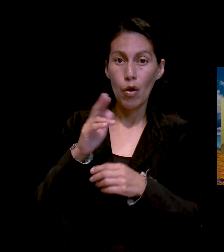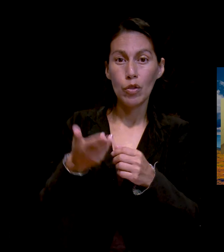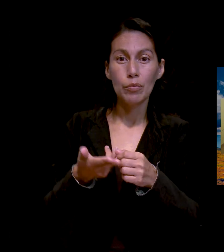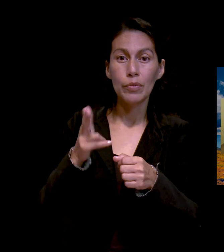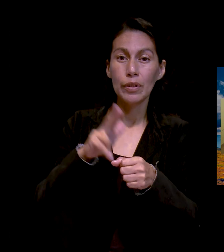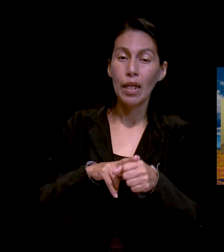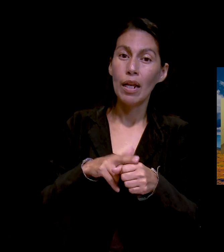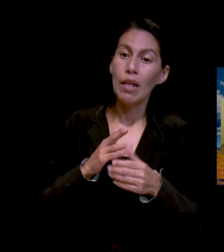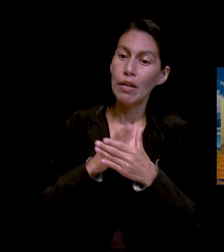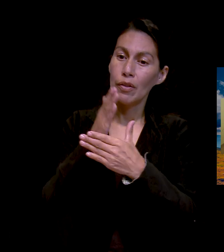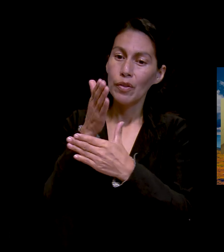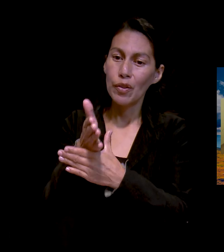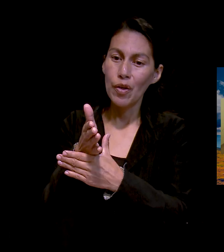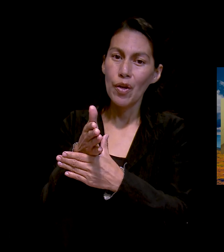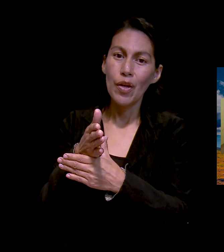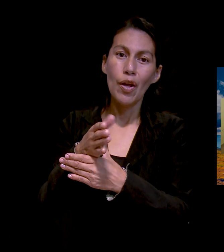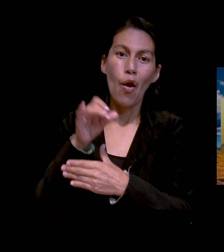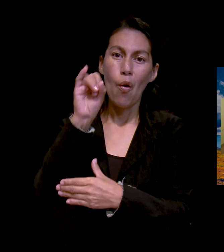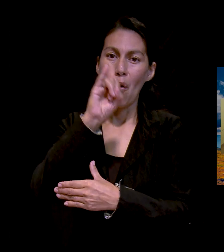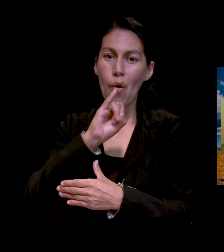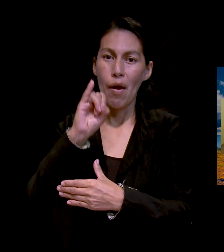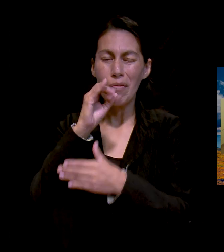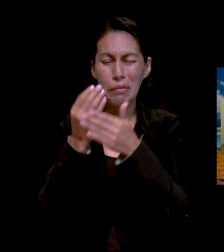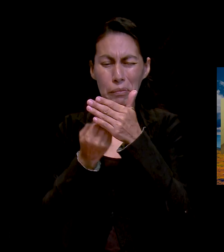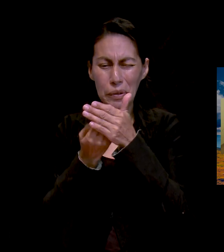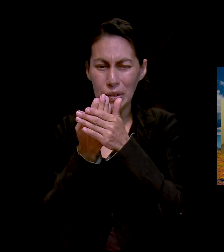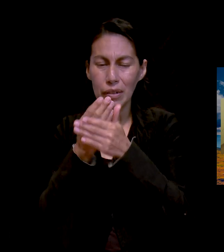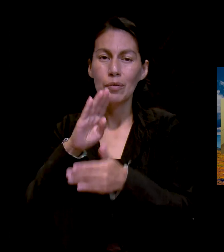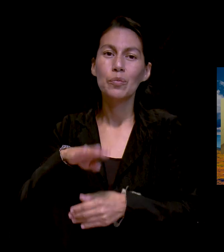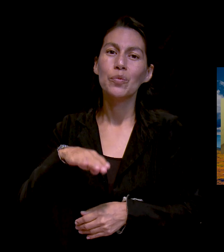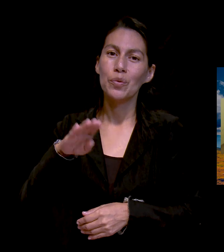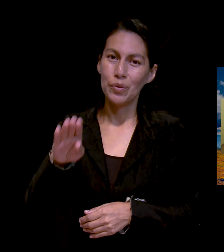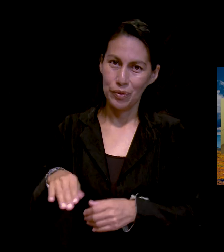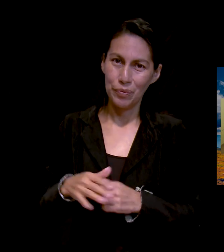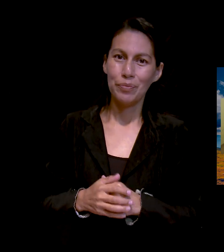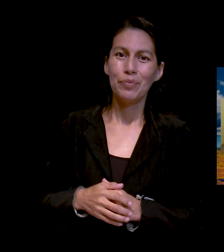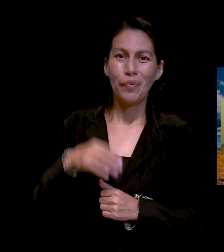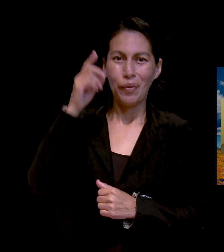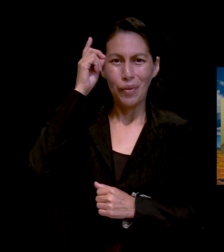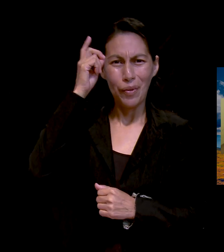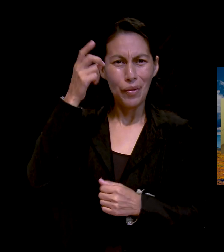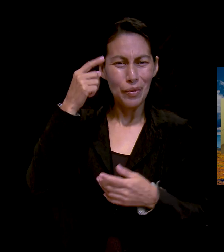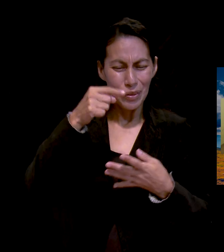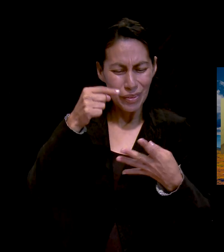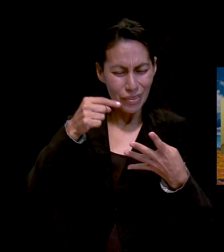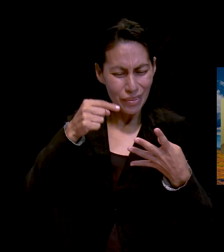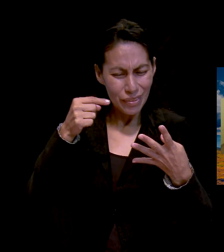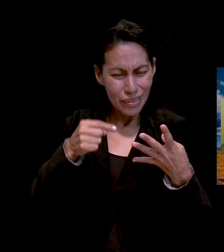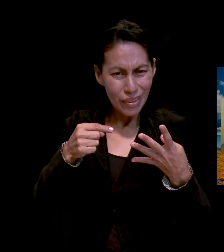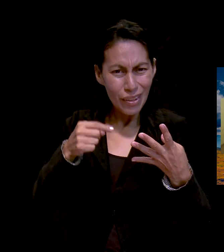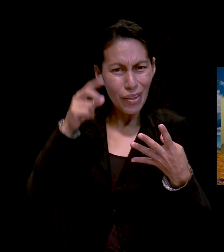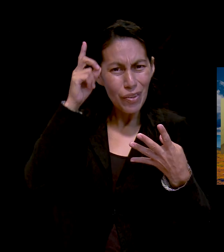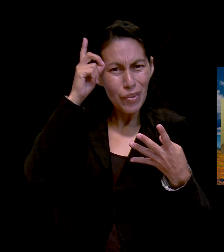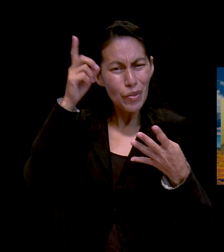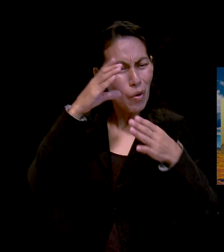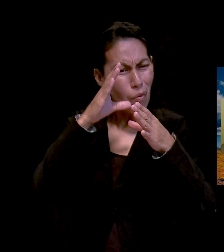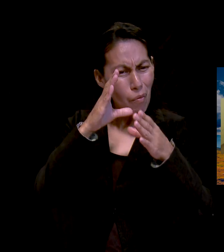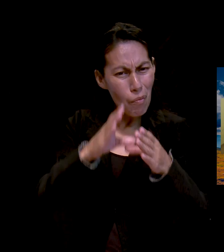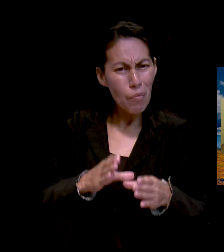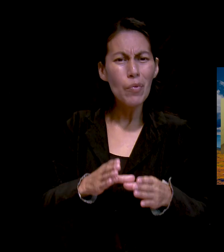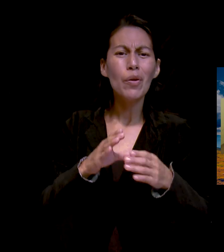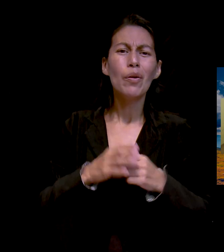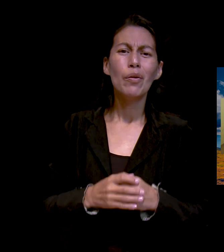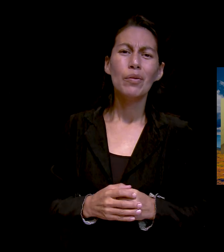Así que Dios le cumplió, incluso en esos detalles de su muerte, Dios le hizo caso y le